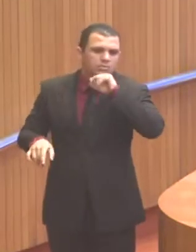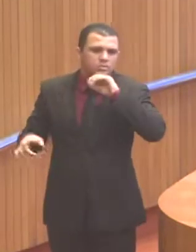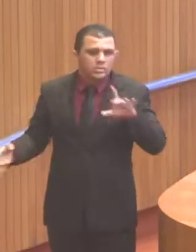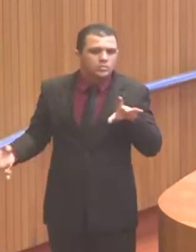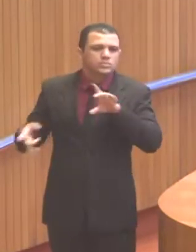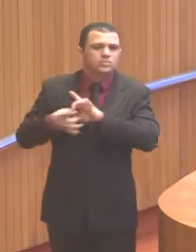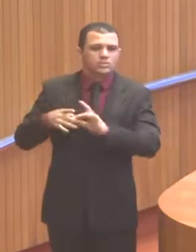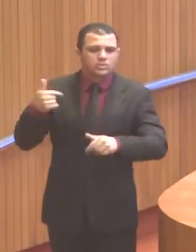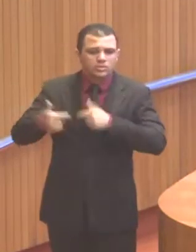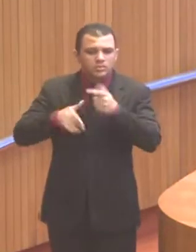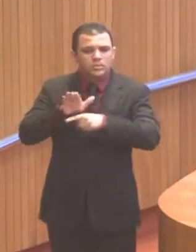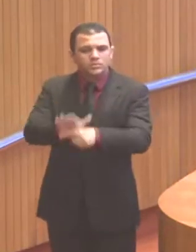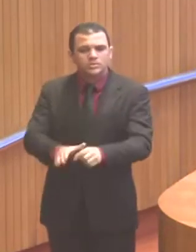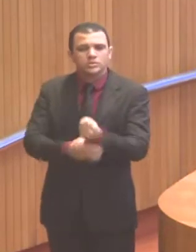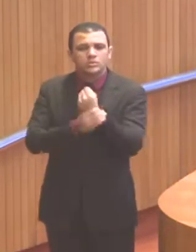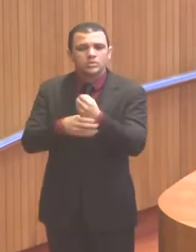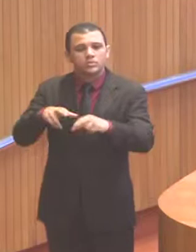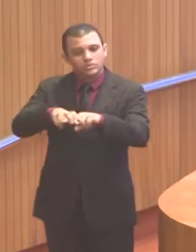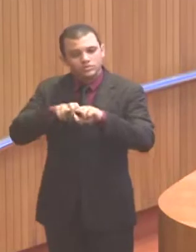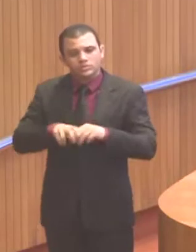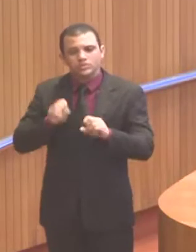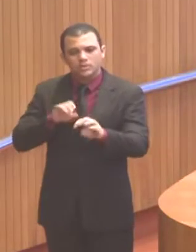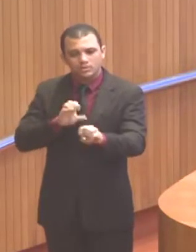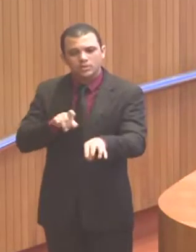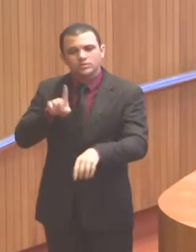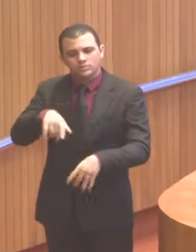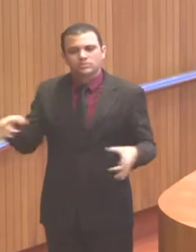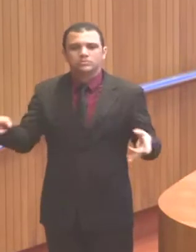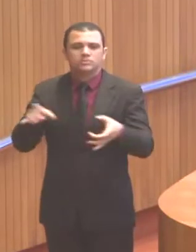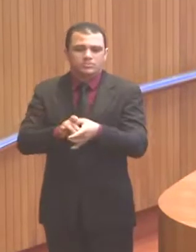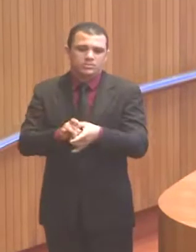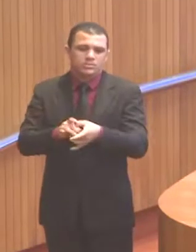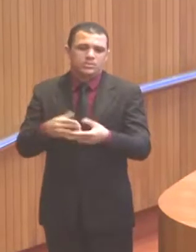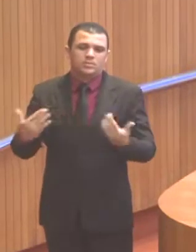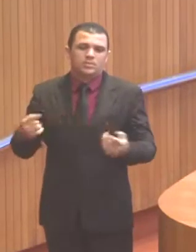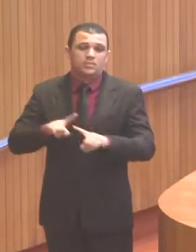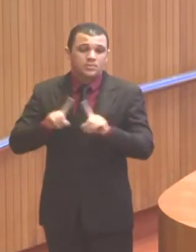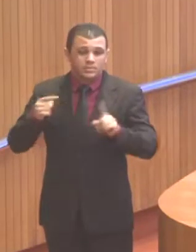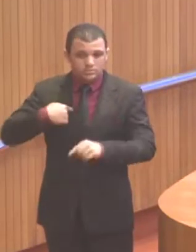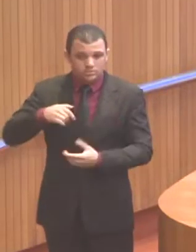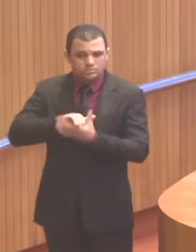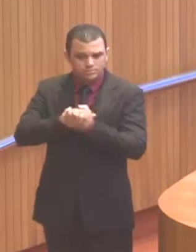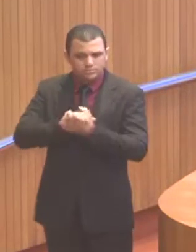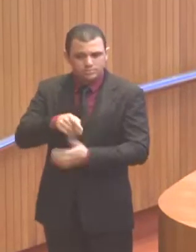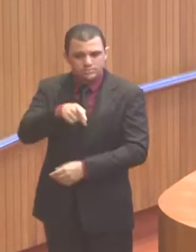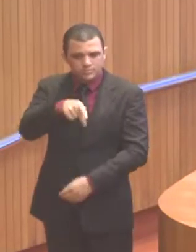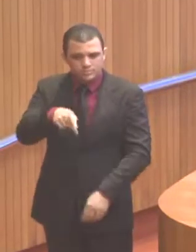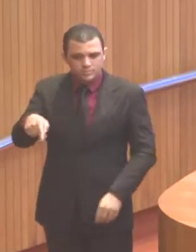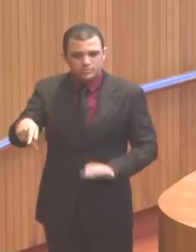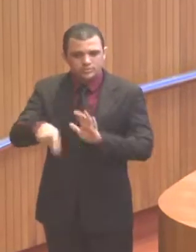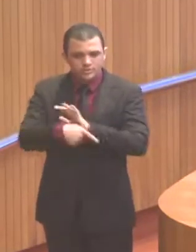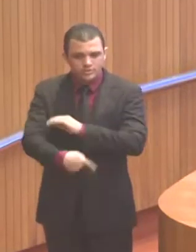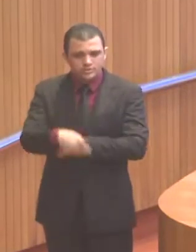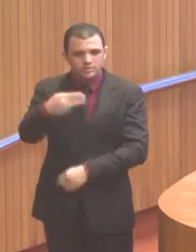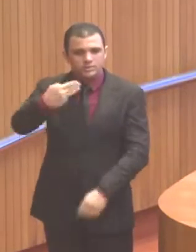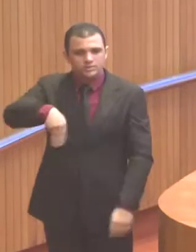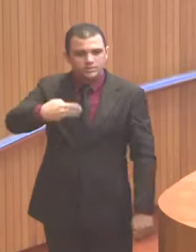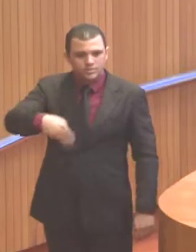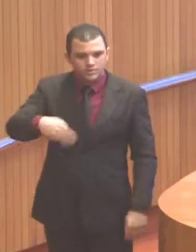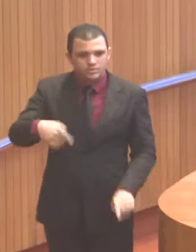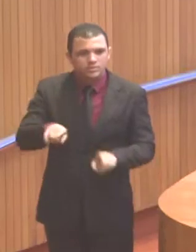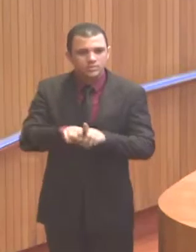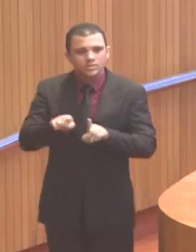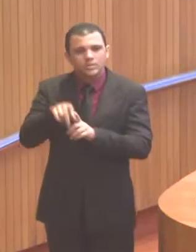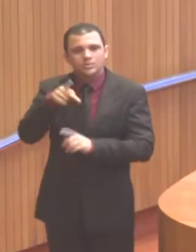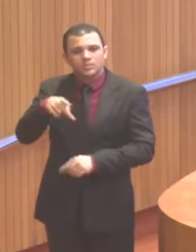é uma ação sincronizada. Mas eu queria deixar os meus cumprimentos aos professores maranhenses, aos professores